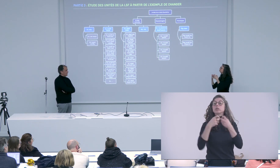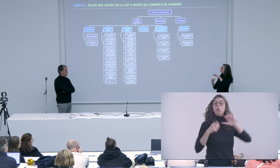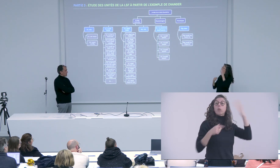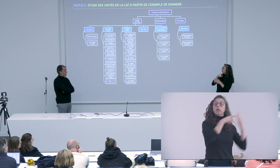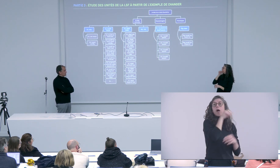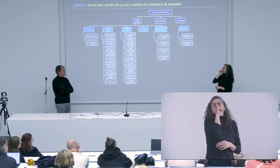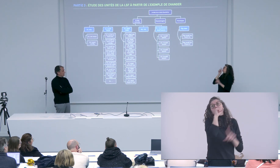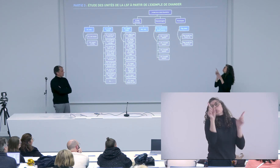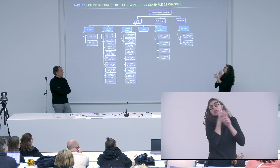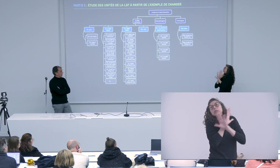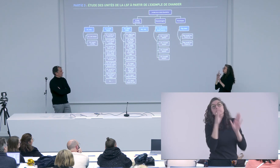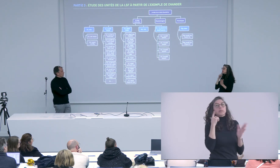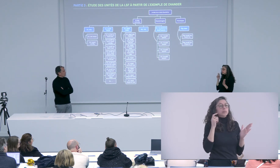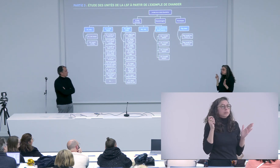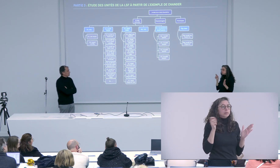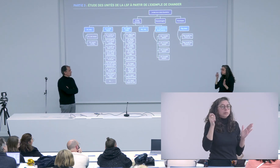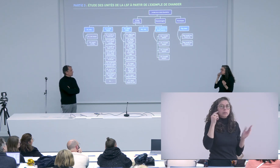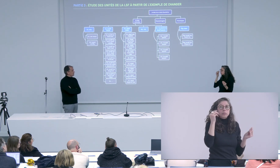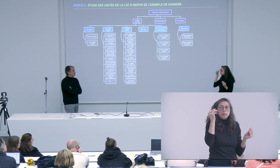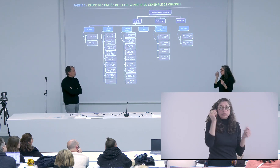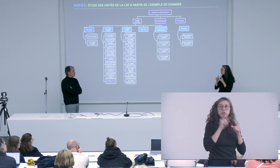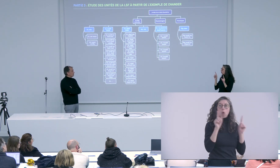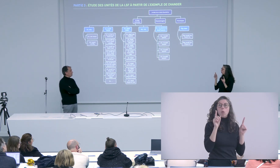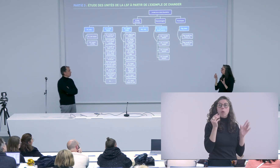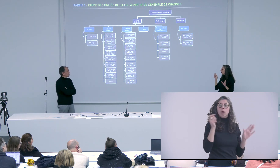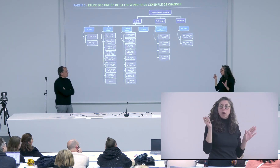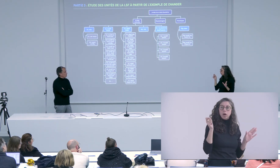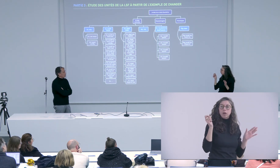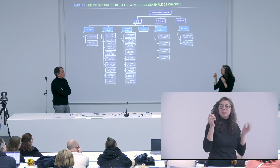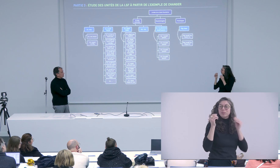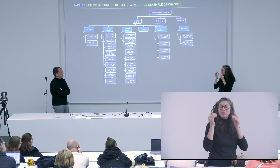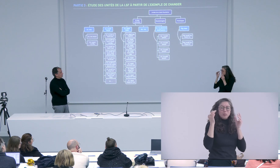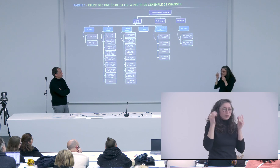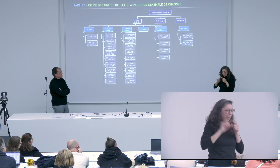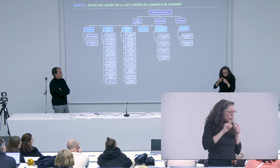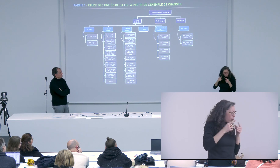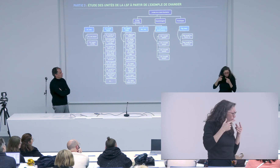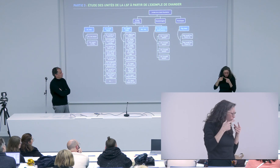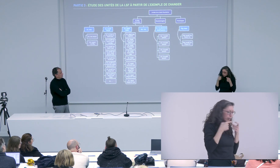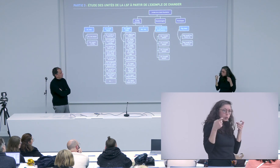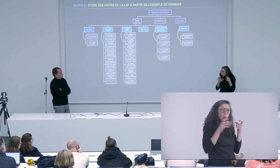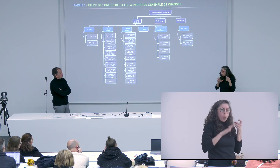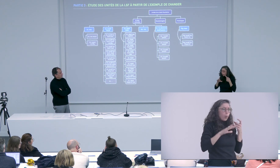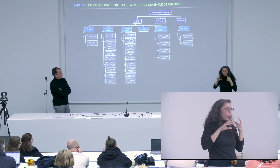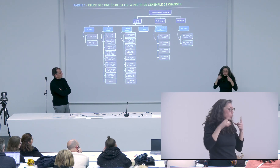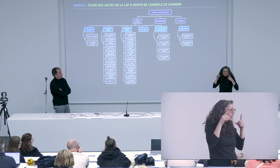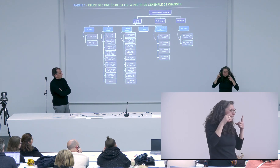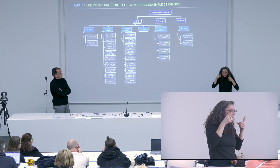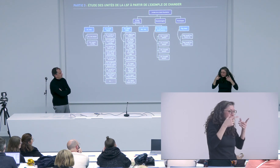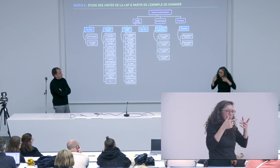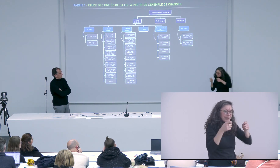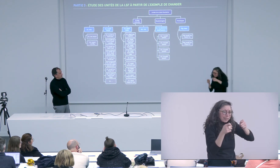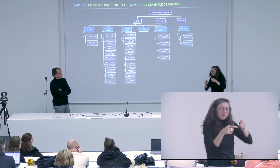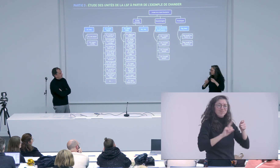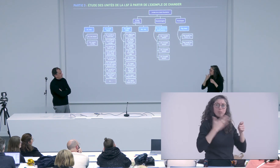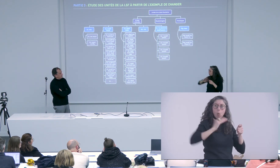personne je ne pas si on parle de musique il va dire moi j'adore ce type de musique il va y avoir vraiment des différences dans les différents types